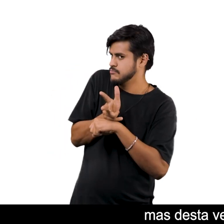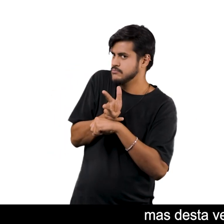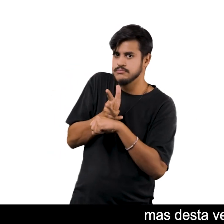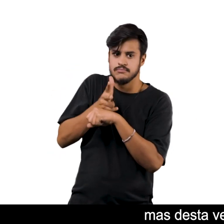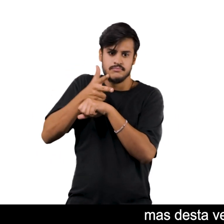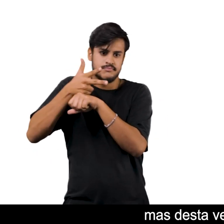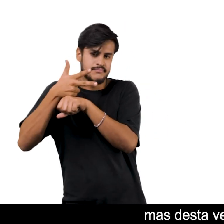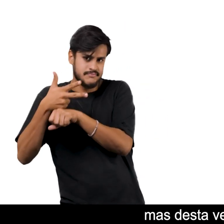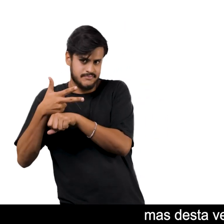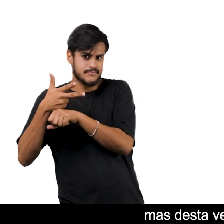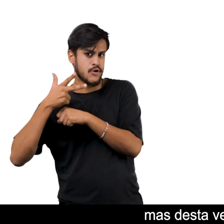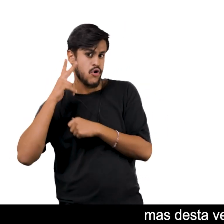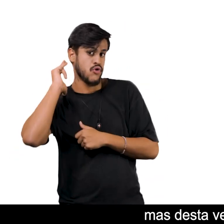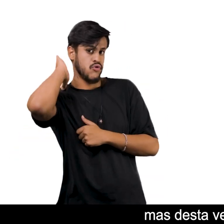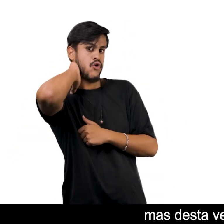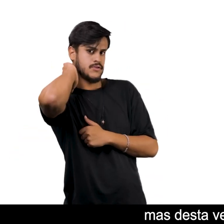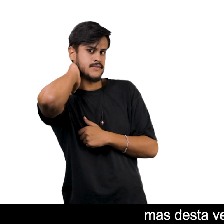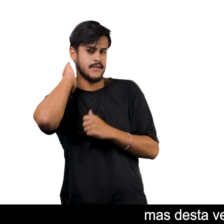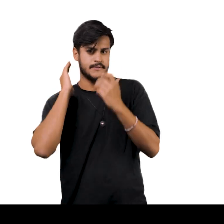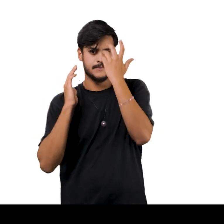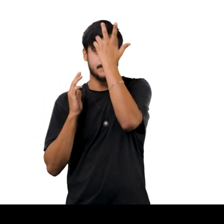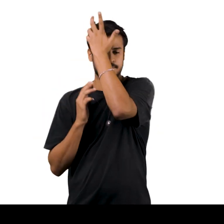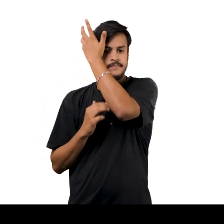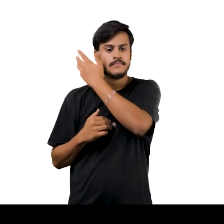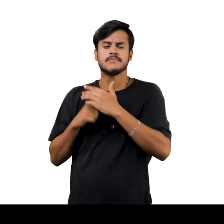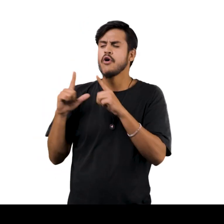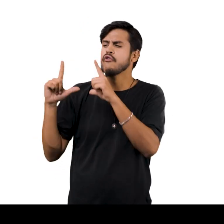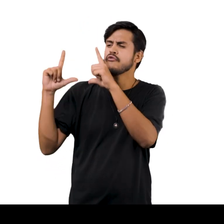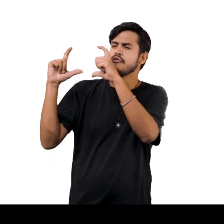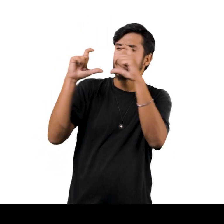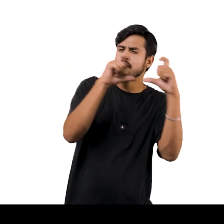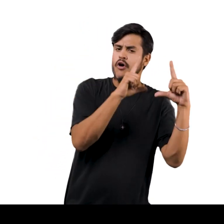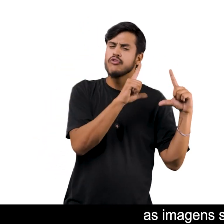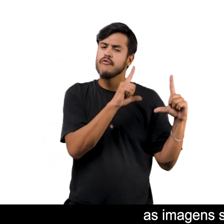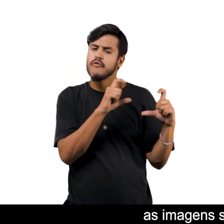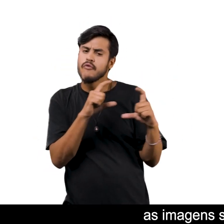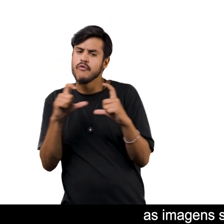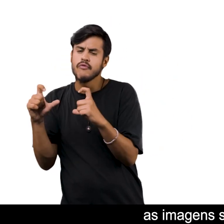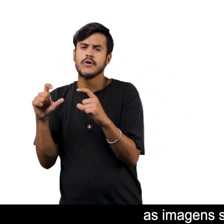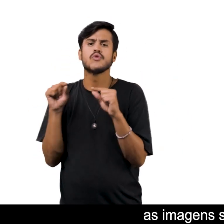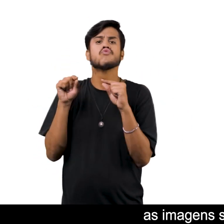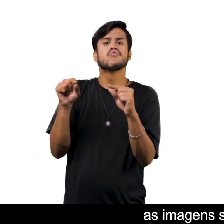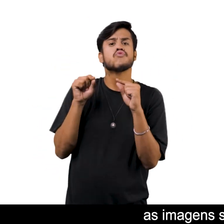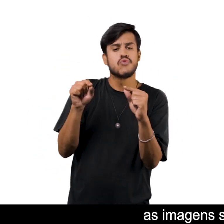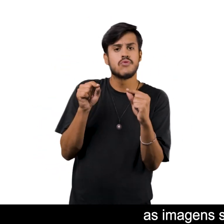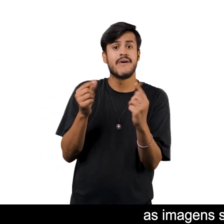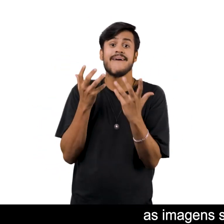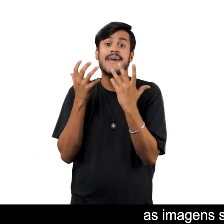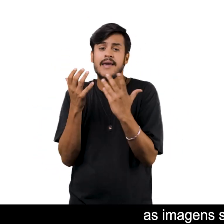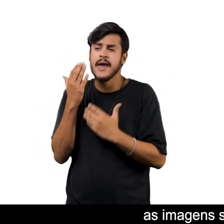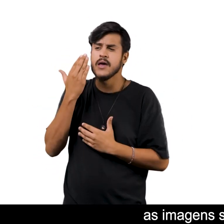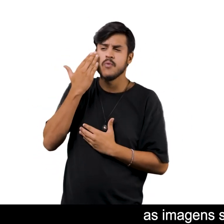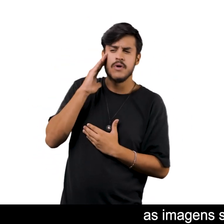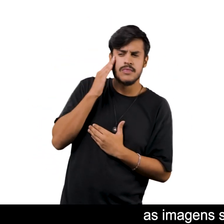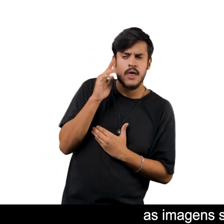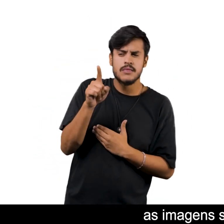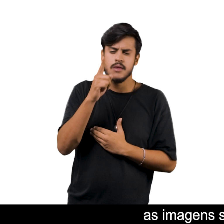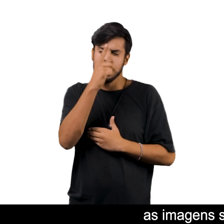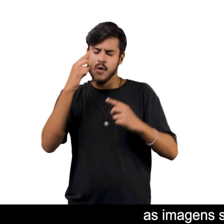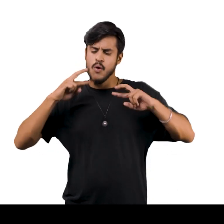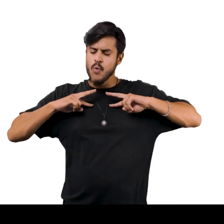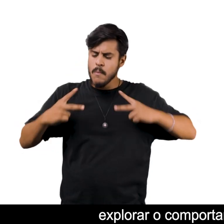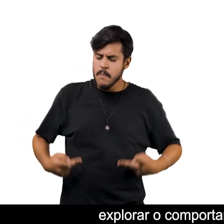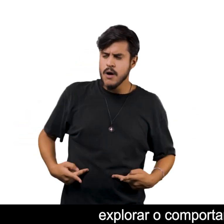Mostrando o mesmo homem Visto pelas costas Para o fotógrafo As imagens sequenciadas Tinham como